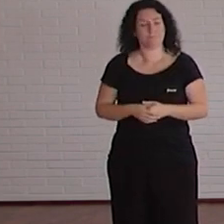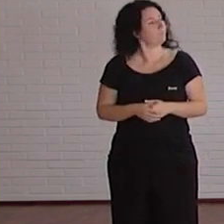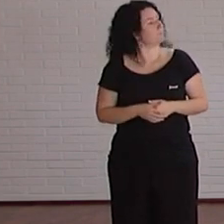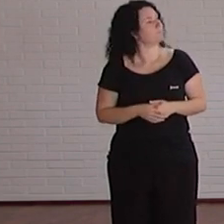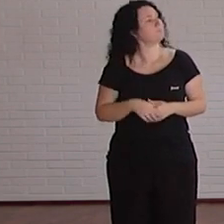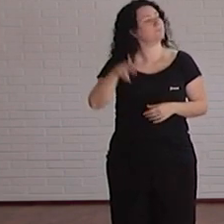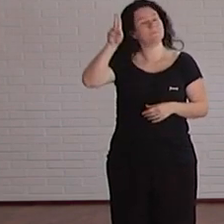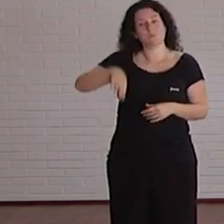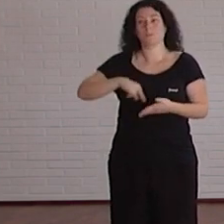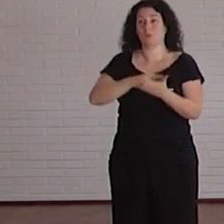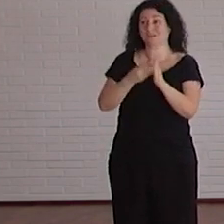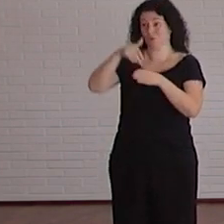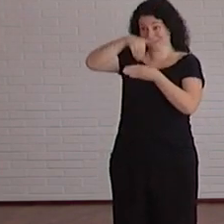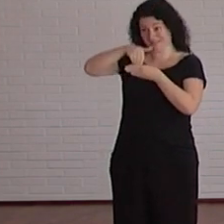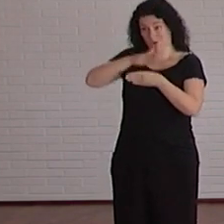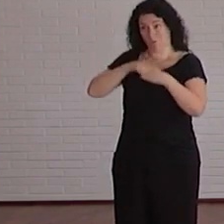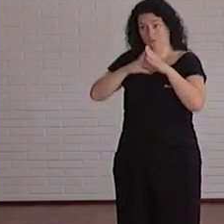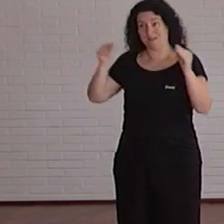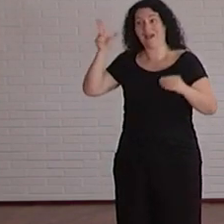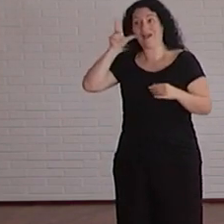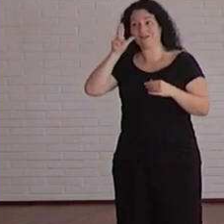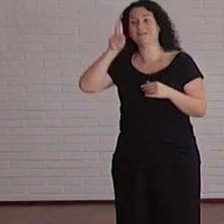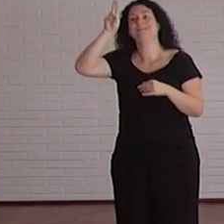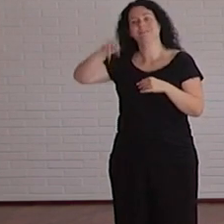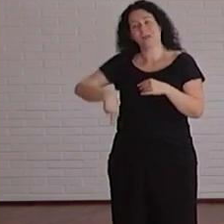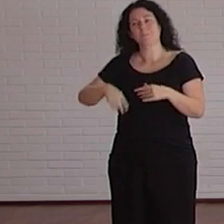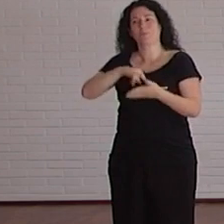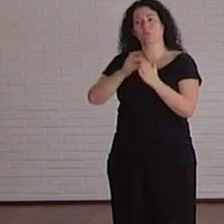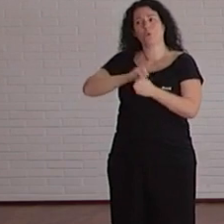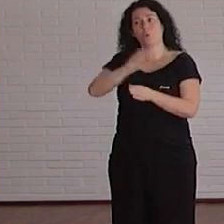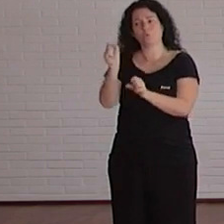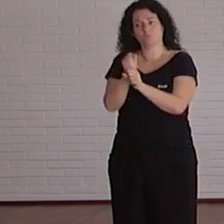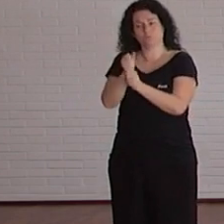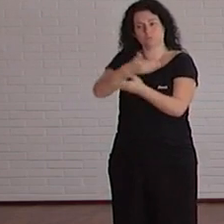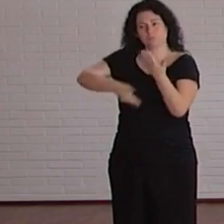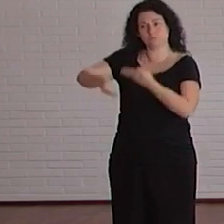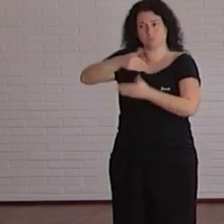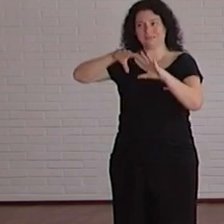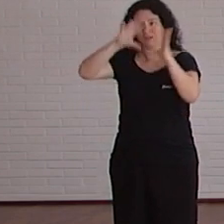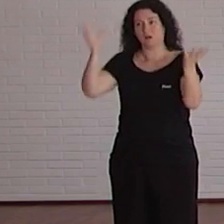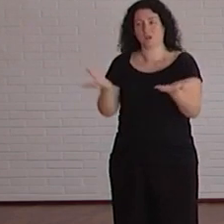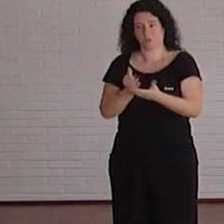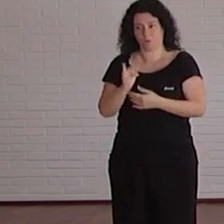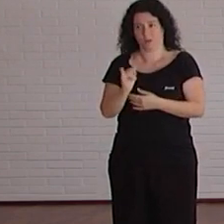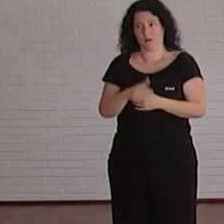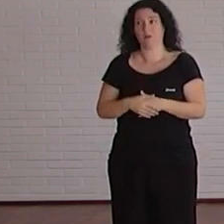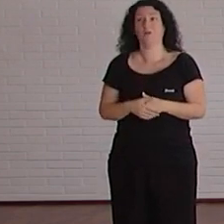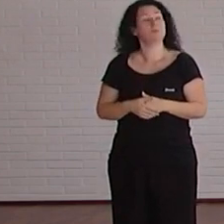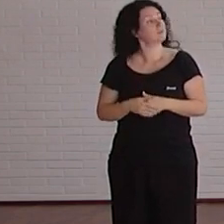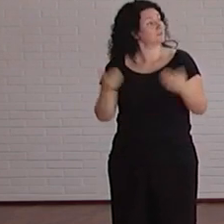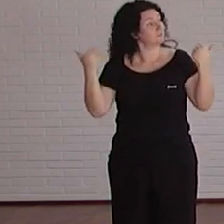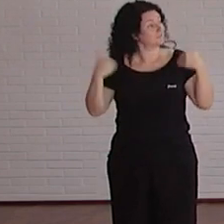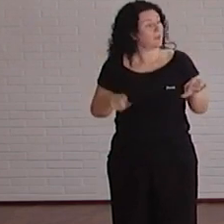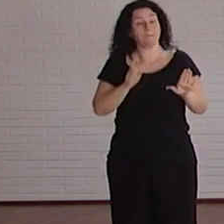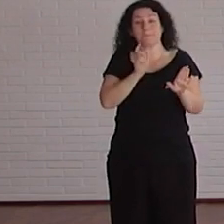Además de estos proyectos internos para la UA hemos trabajado en diferentes proyectos internacionales y ya hemos puesto un pin